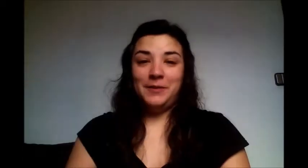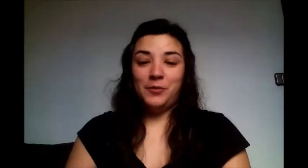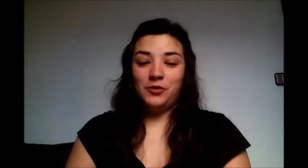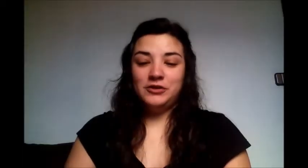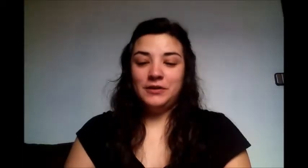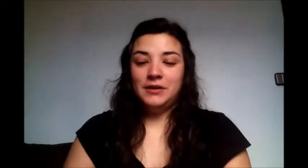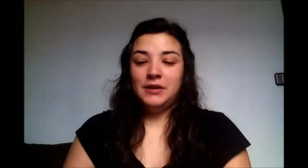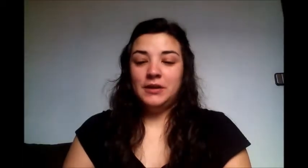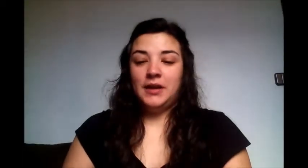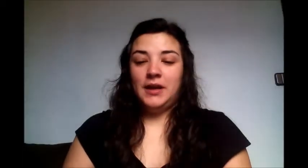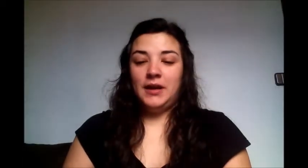vimos.